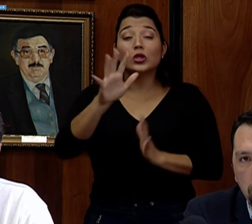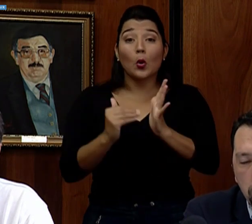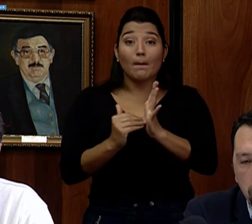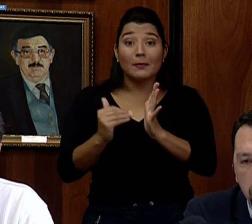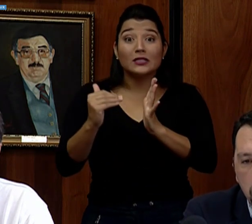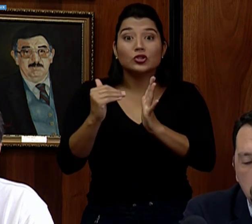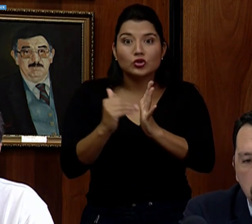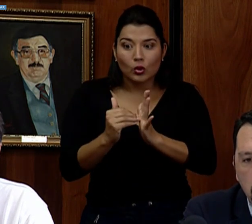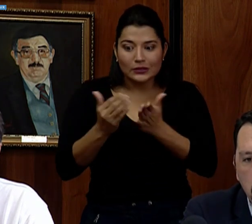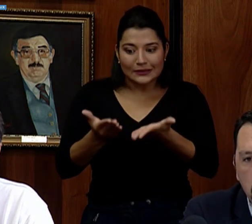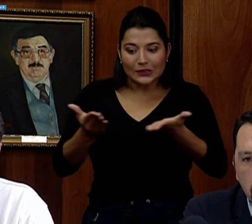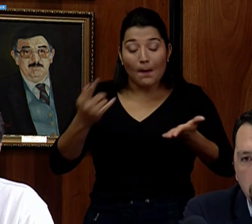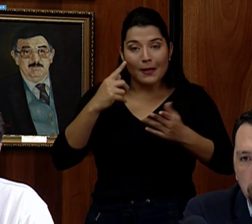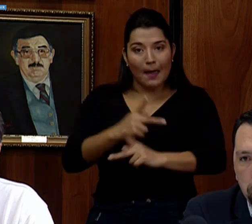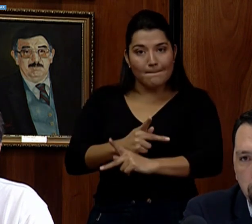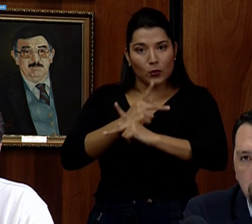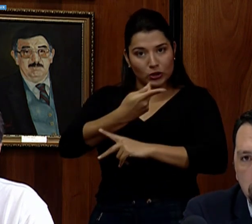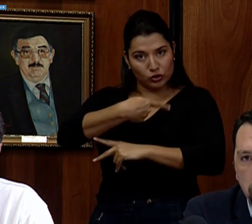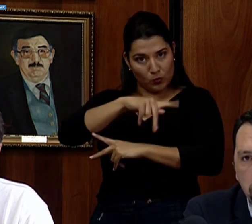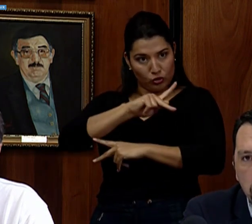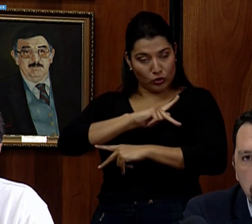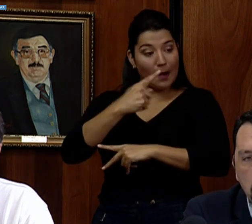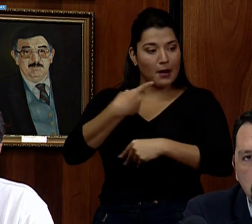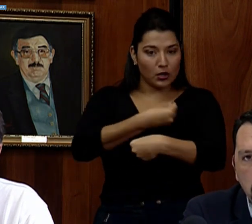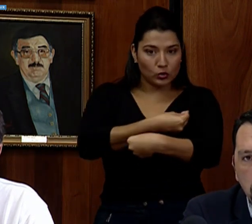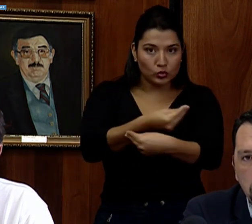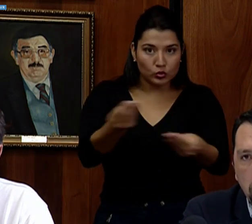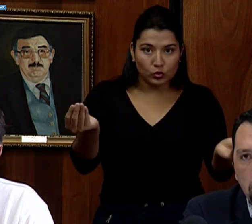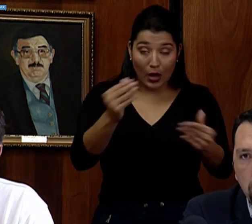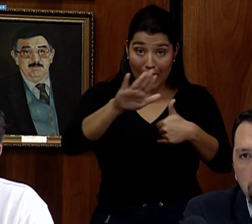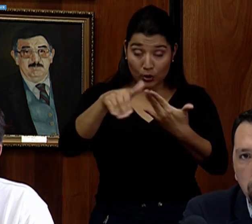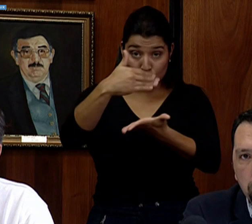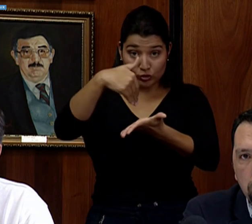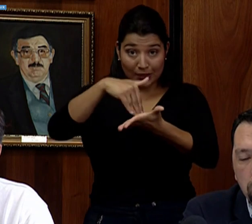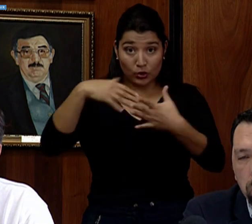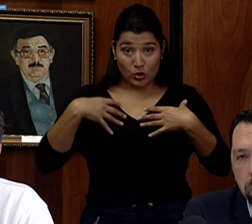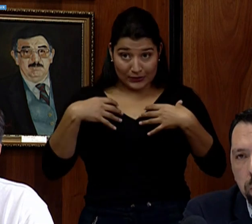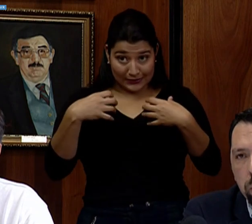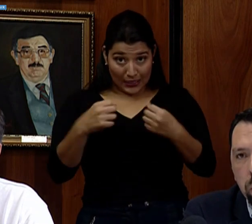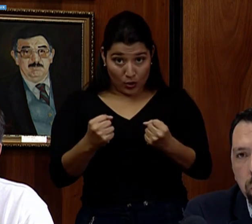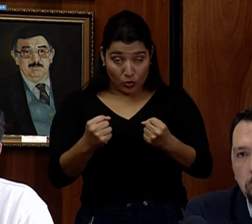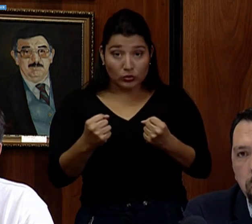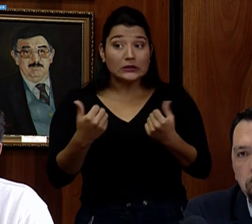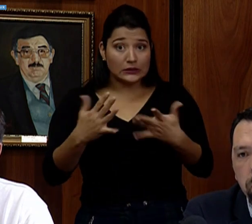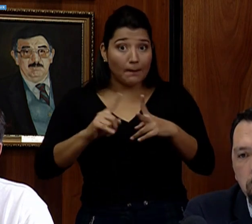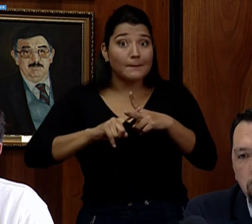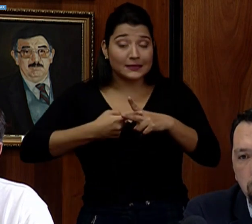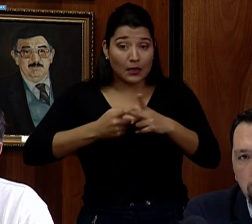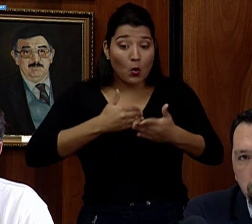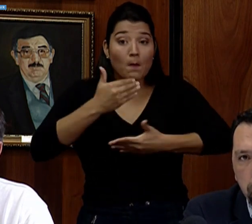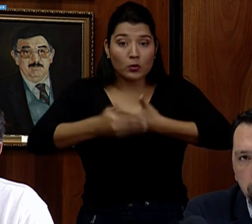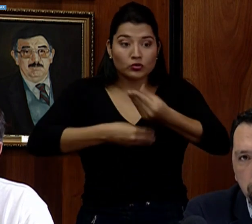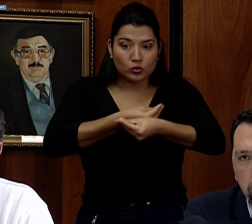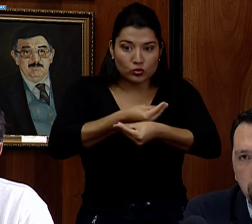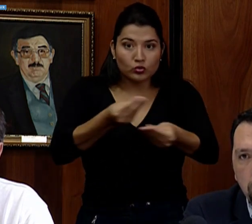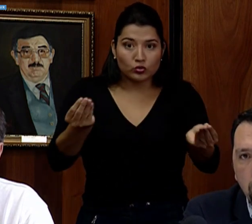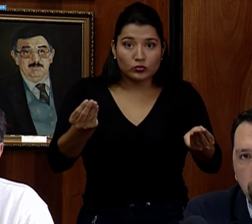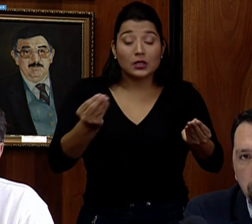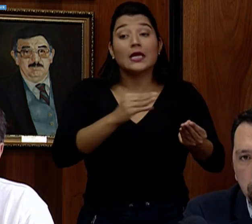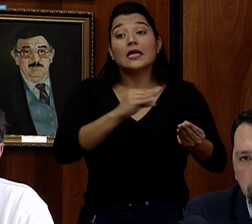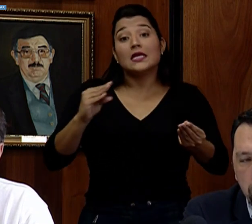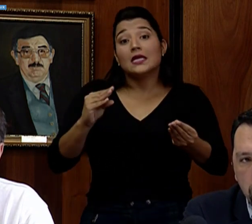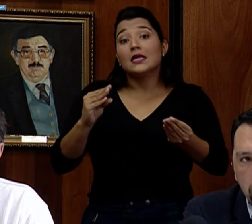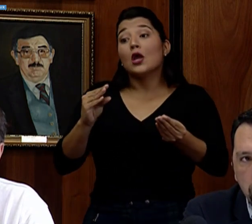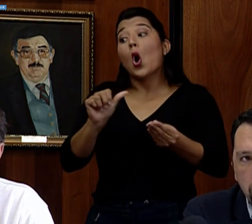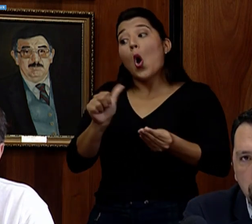personal, los cuales muchos ya hemos generado el proceso de distribución y de los otros estamos en proceso de